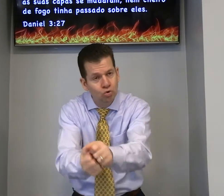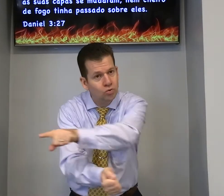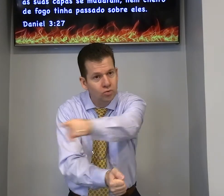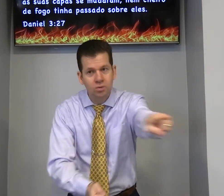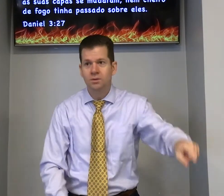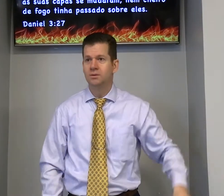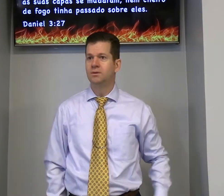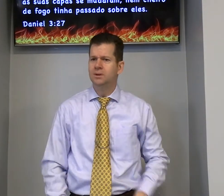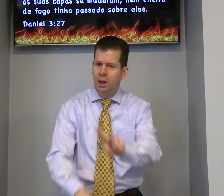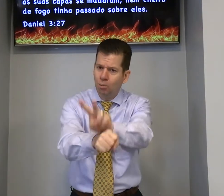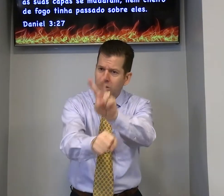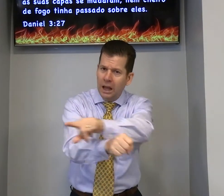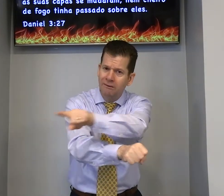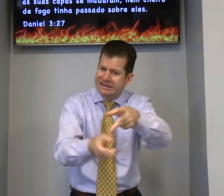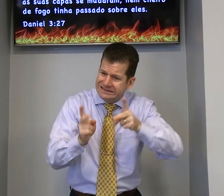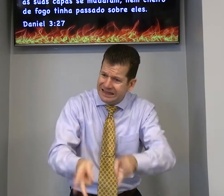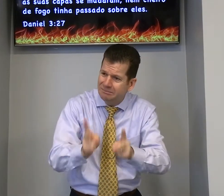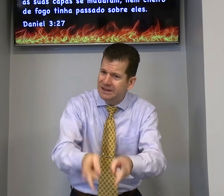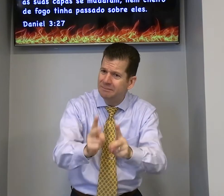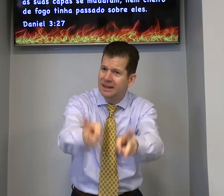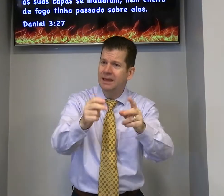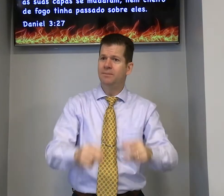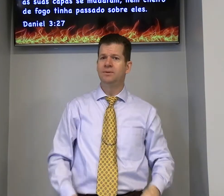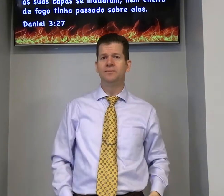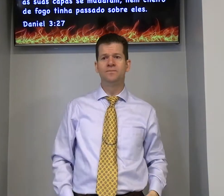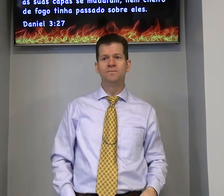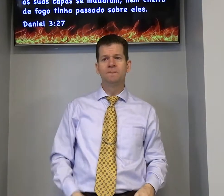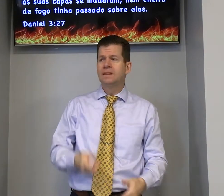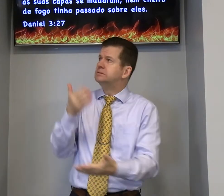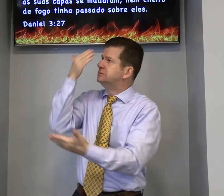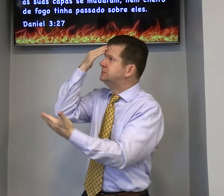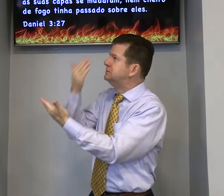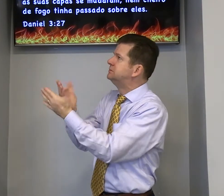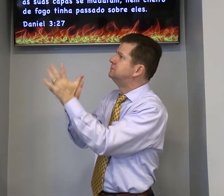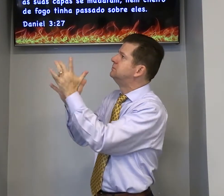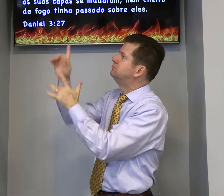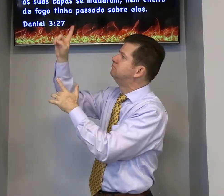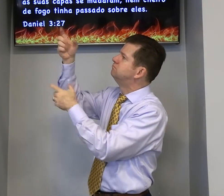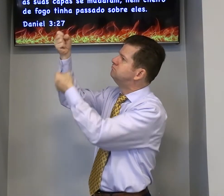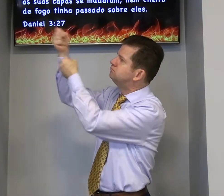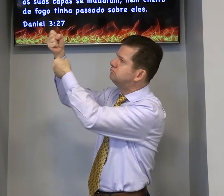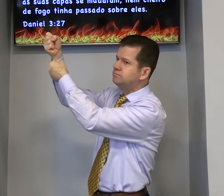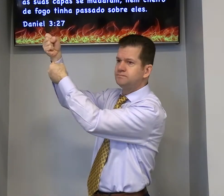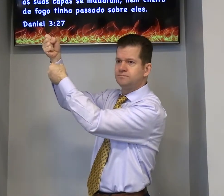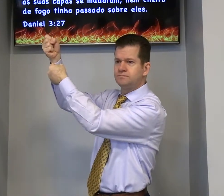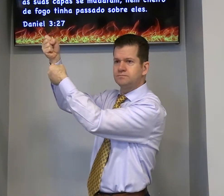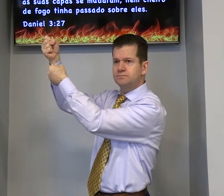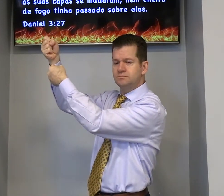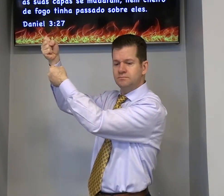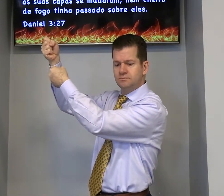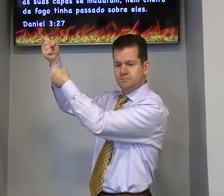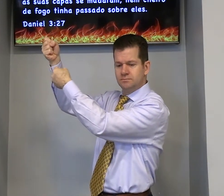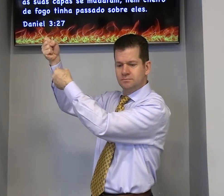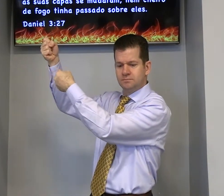você junto com você ele protege você sempre acredita em Deus fica firme